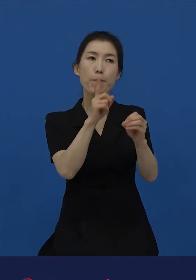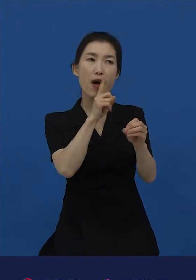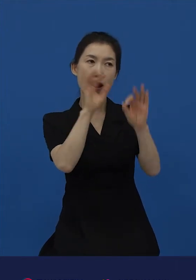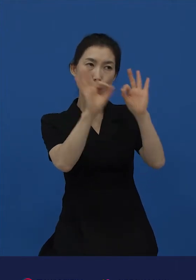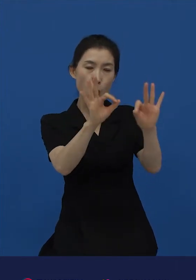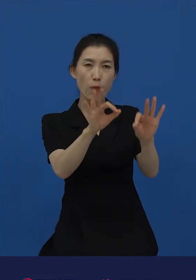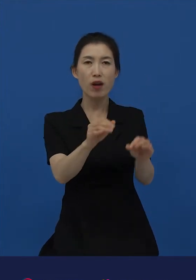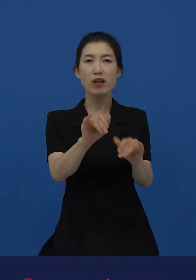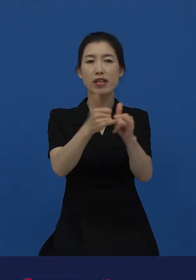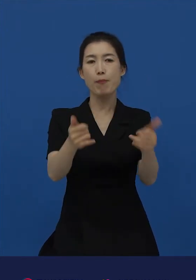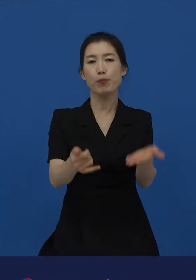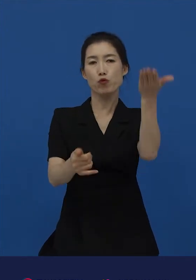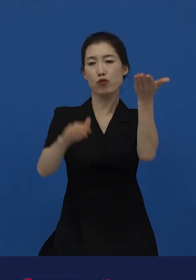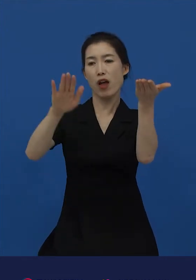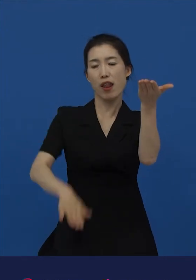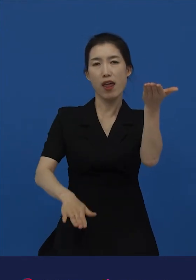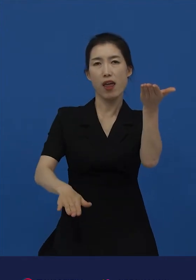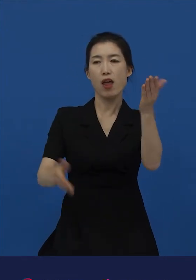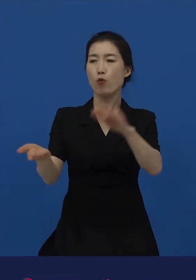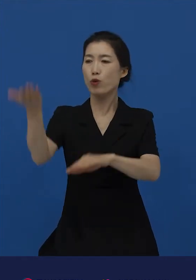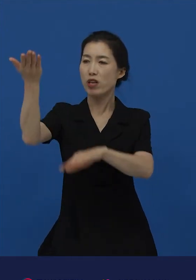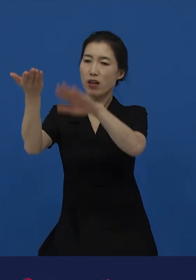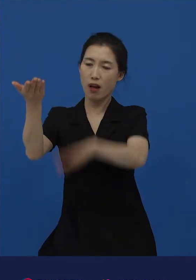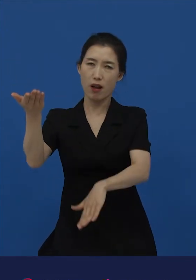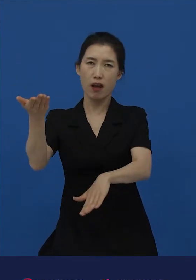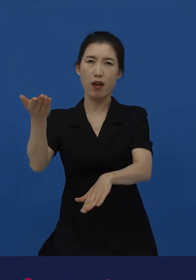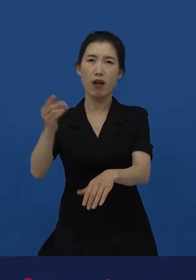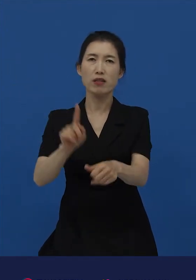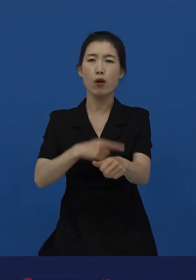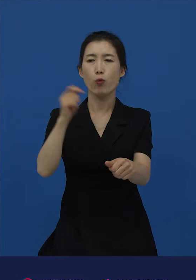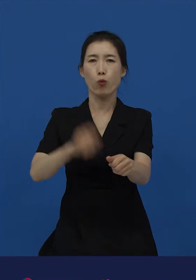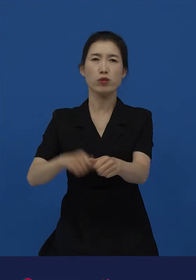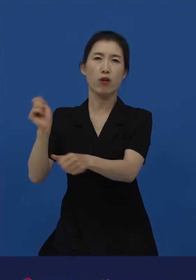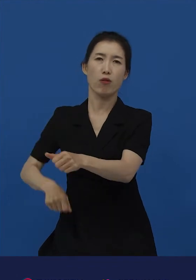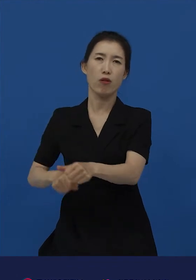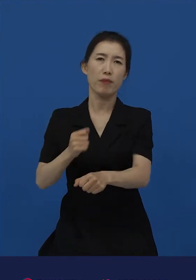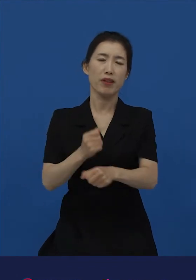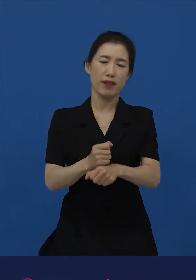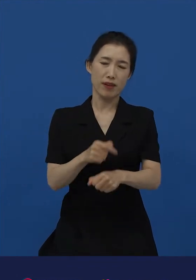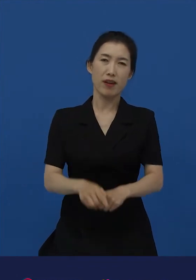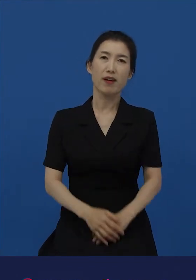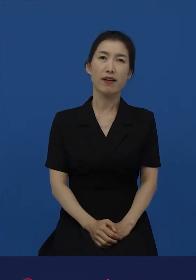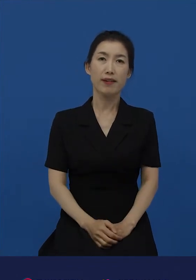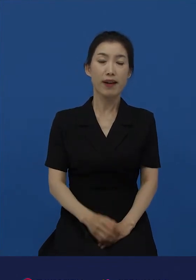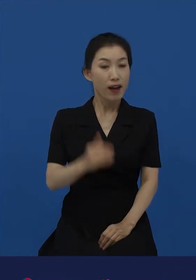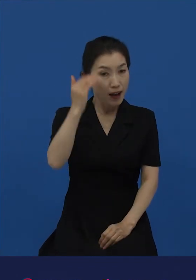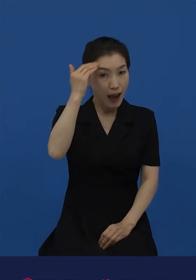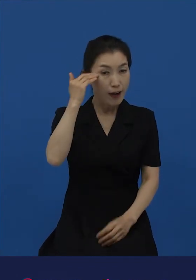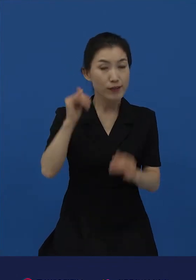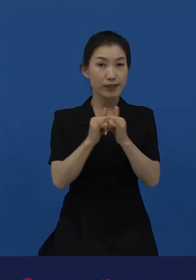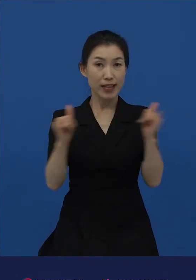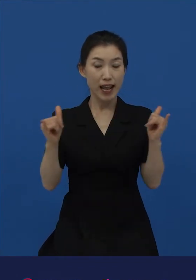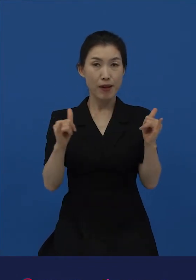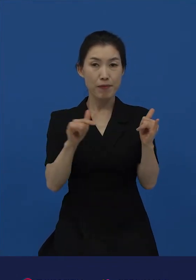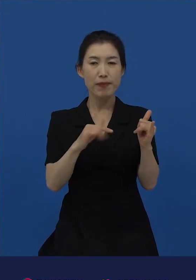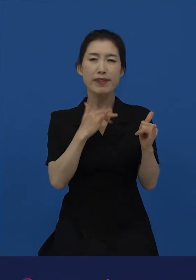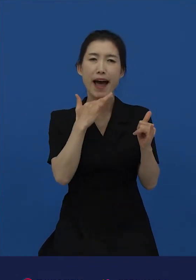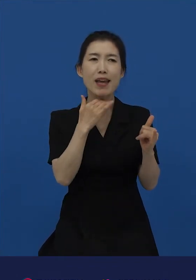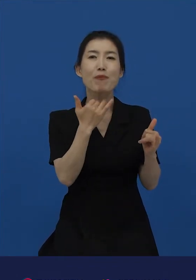사람의 서열을 가르치고 고정하는 그런 역할을 하기 때문이죠. 한국 사람들이 나이에 민감한